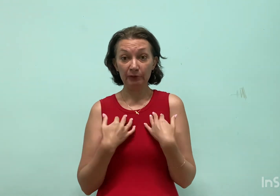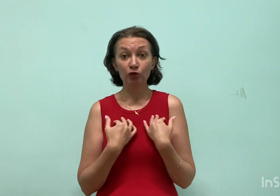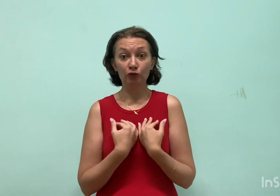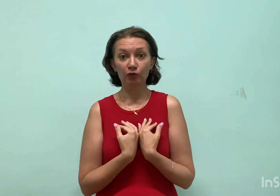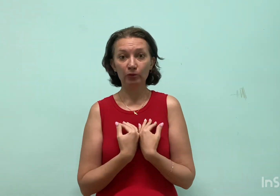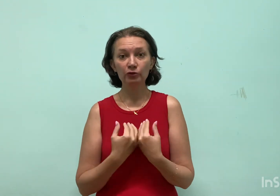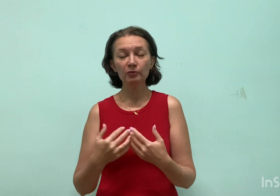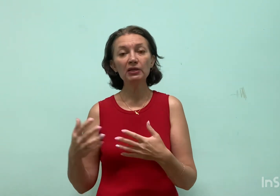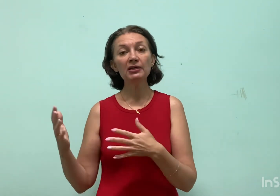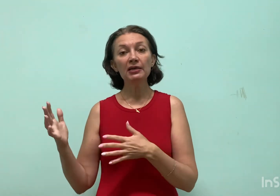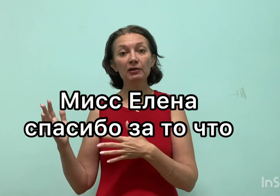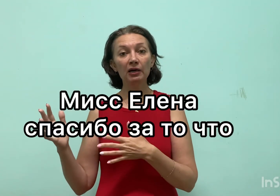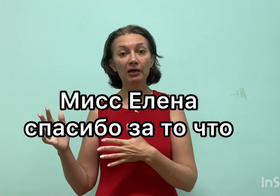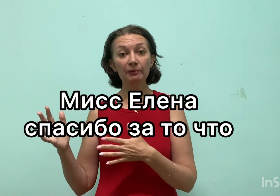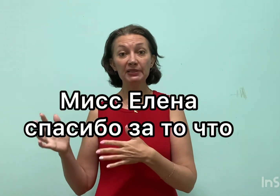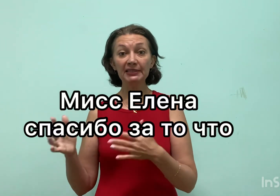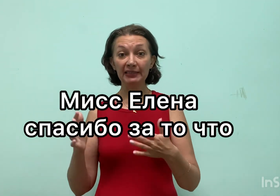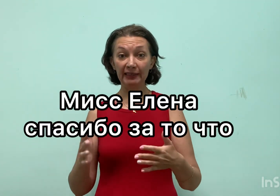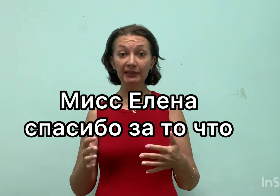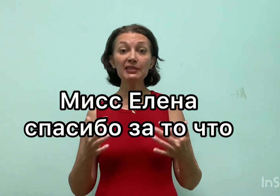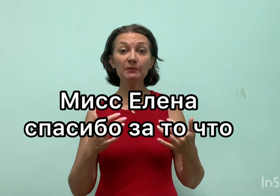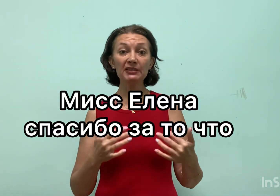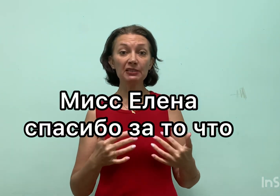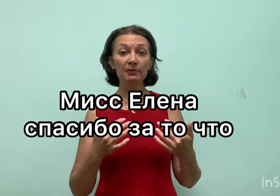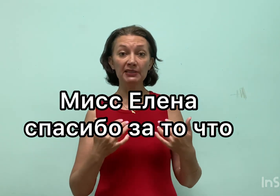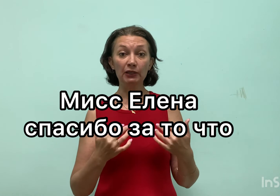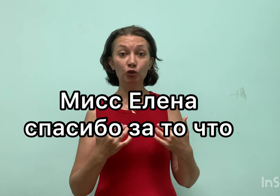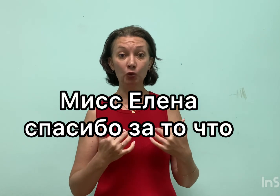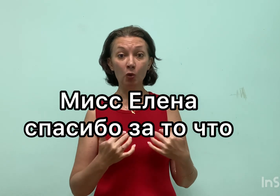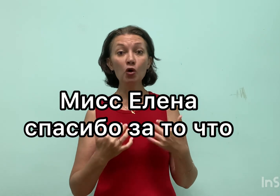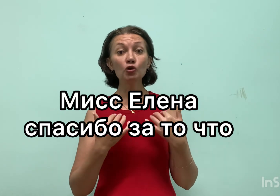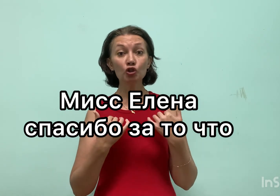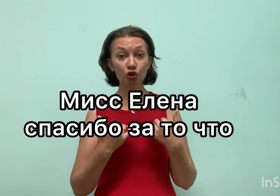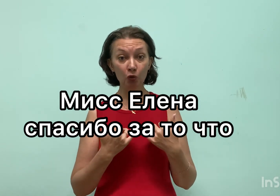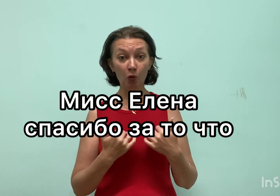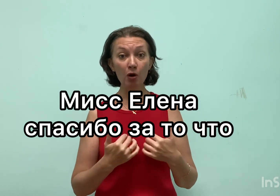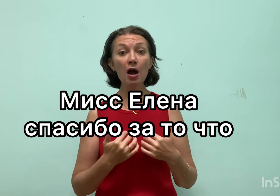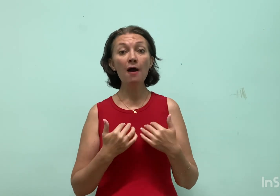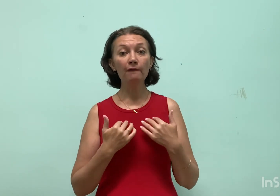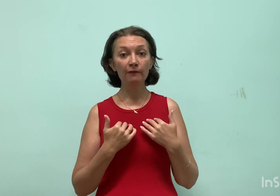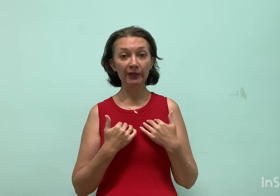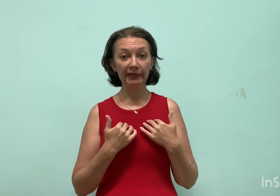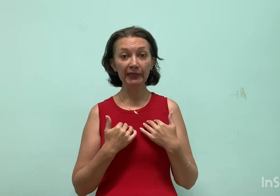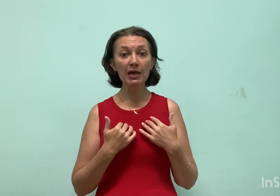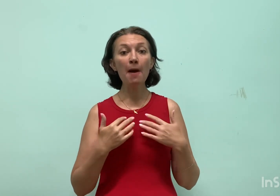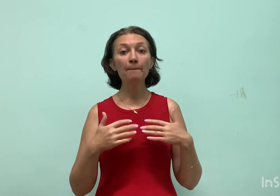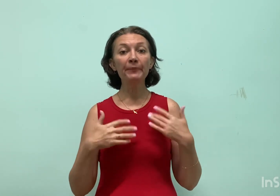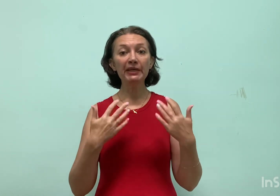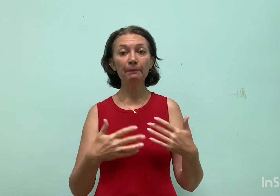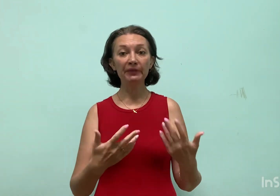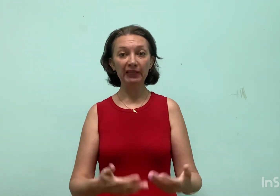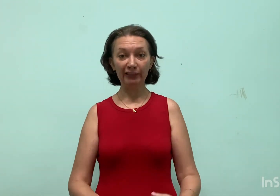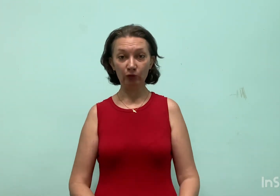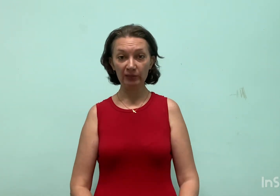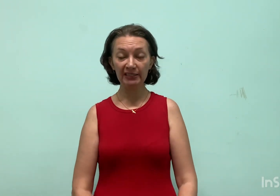me your formula to me. Мисс Елена, спасибо за то, что вы преподаете